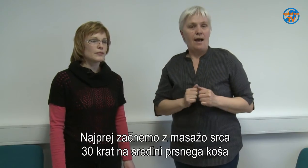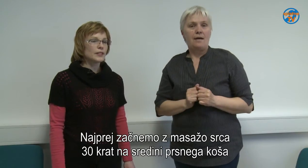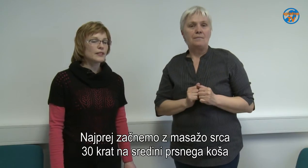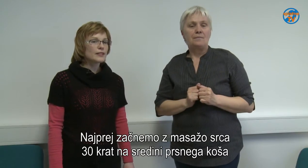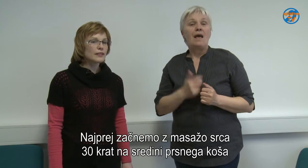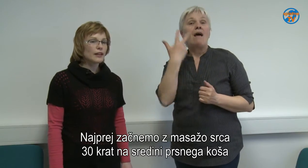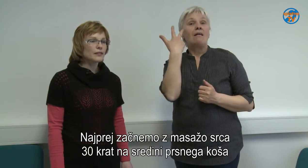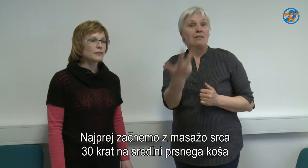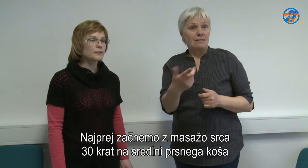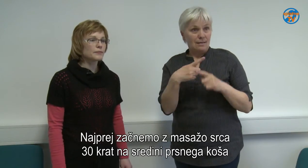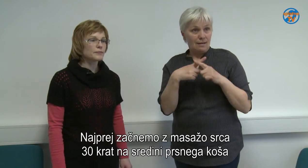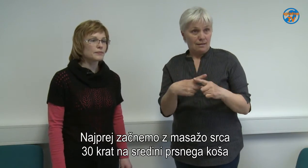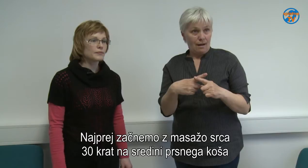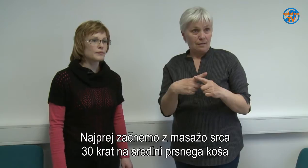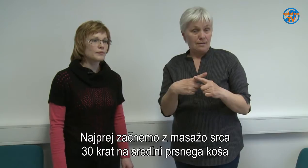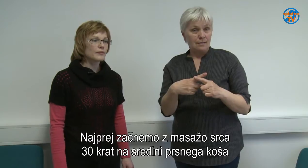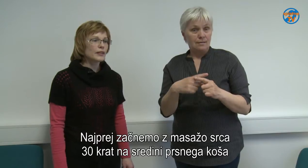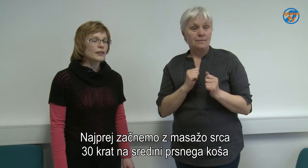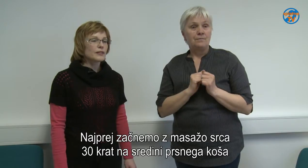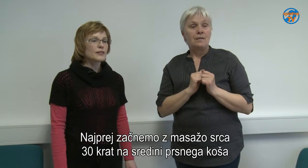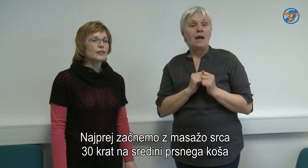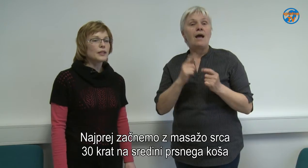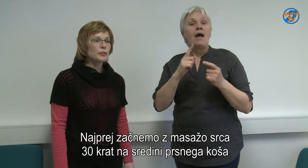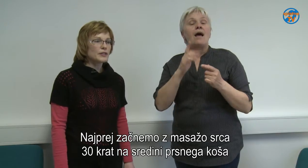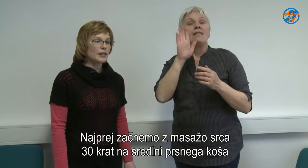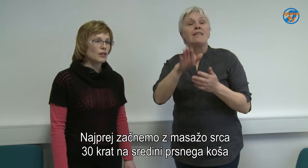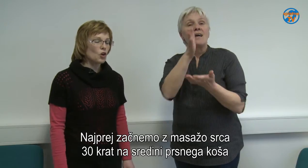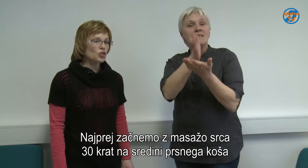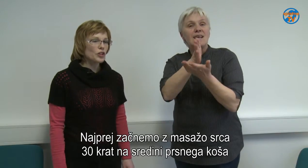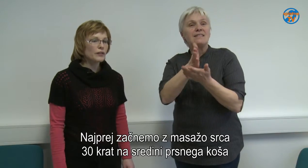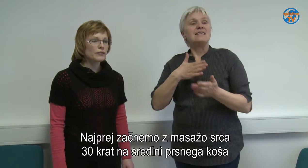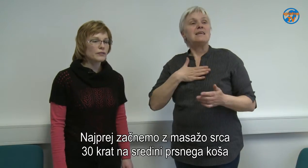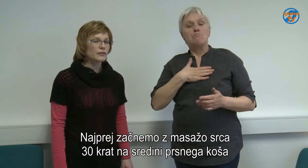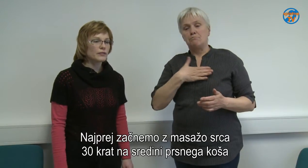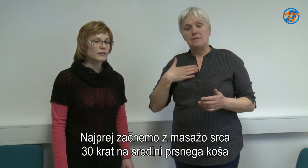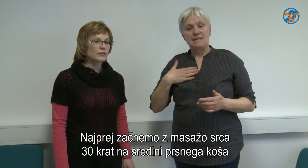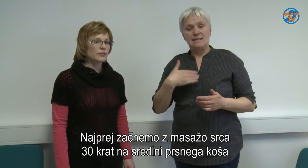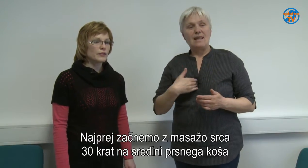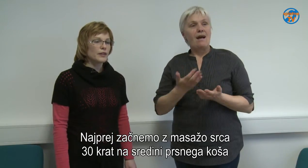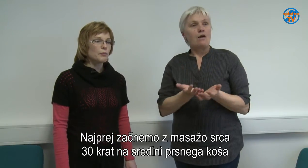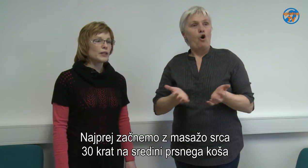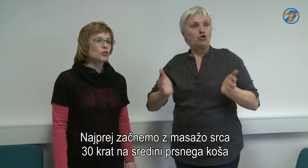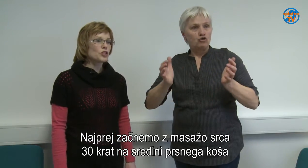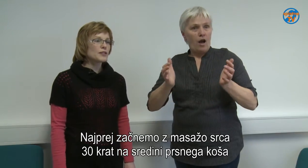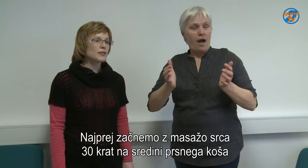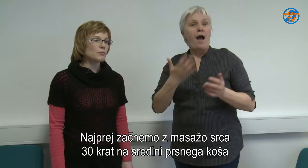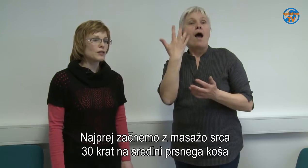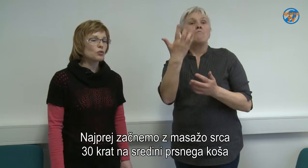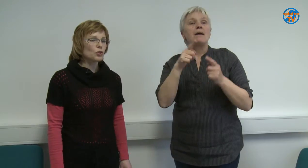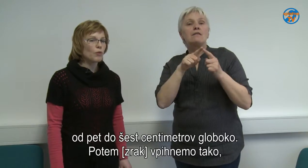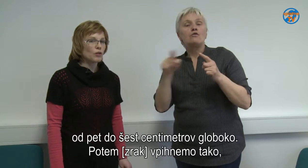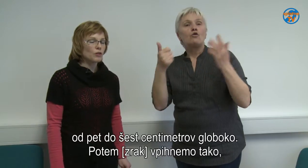Trideset krat. Na sredini prsnega koša. 5 do 6